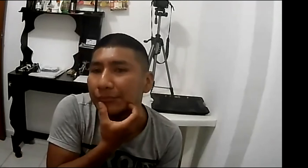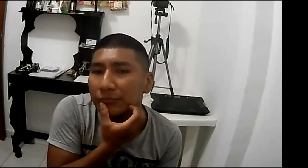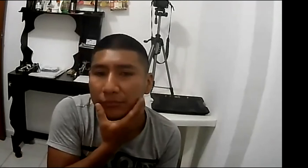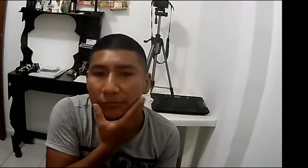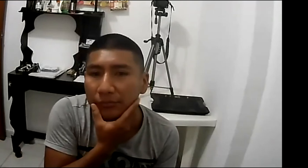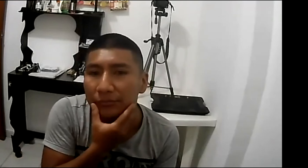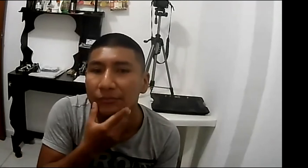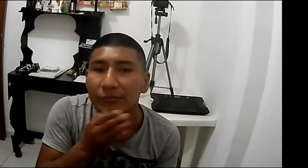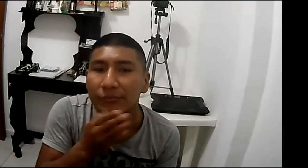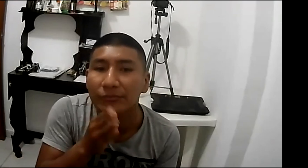listo